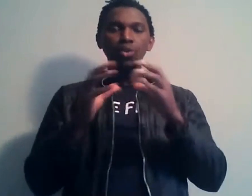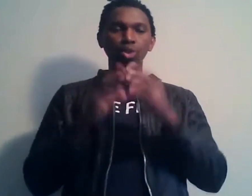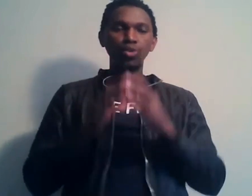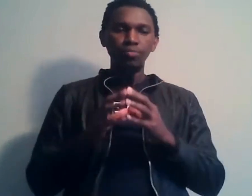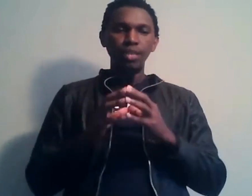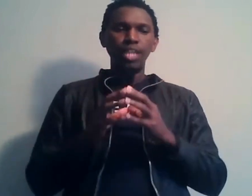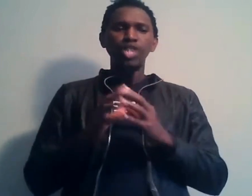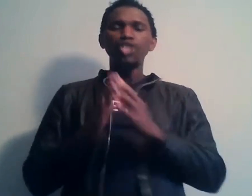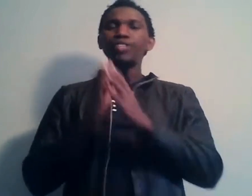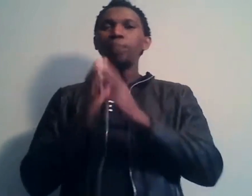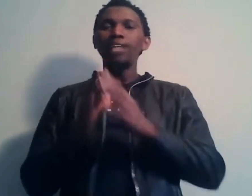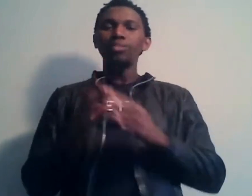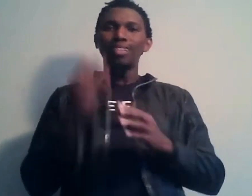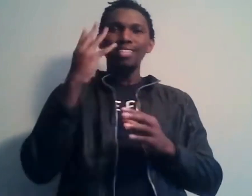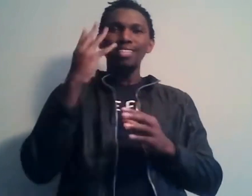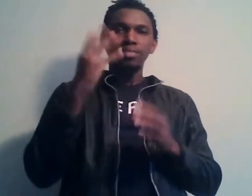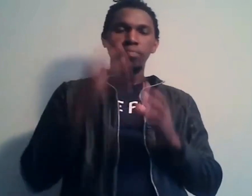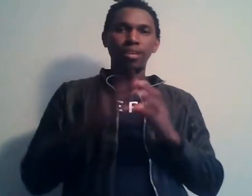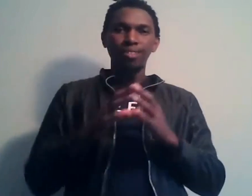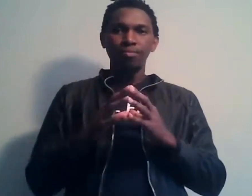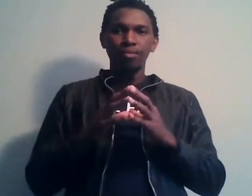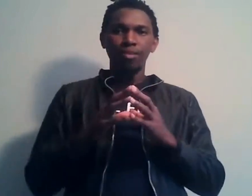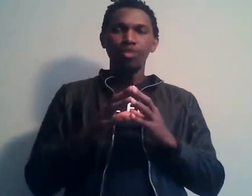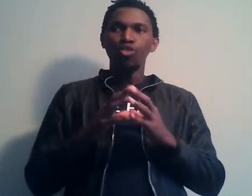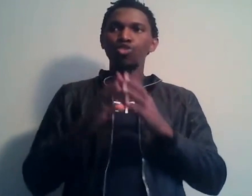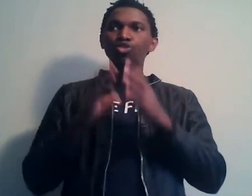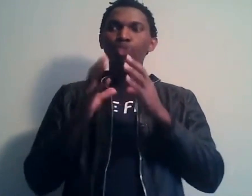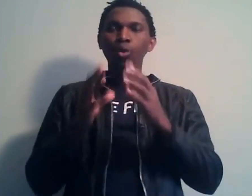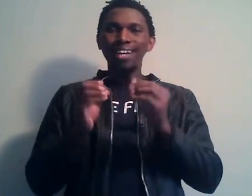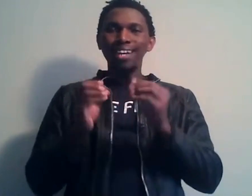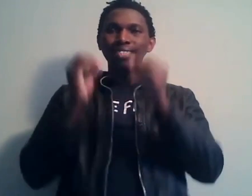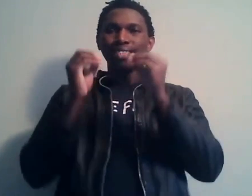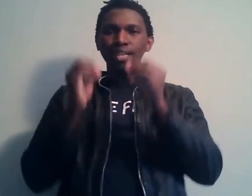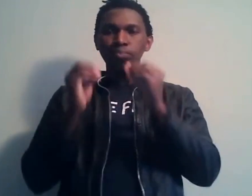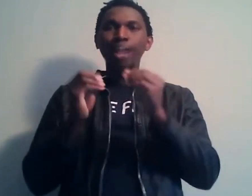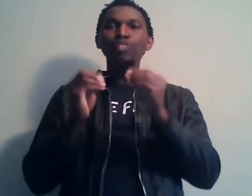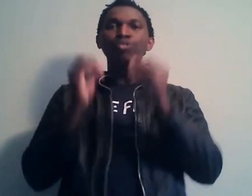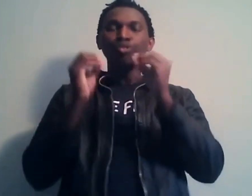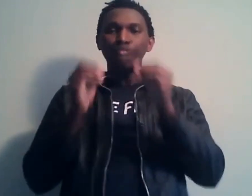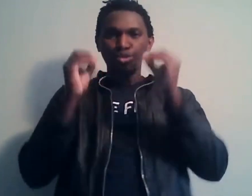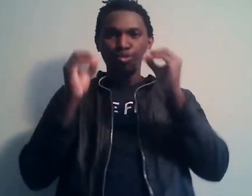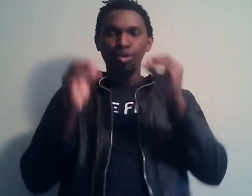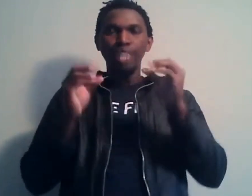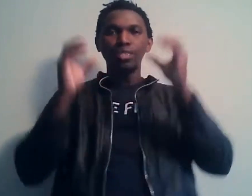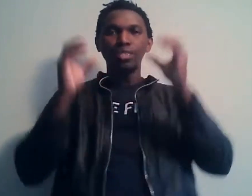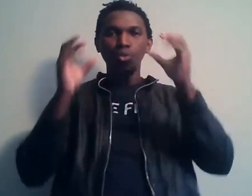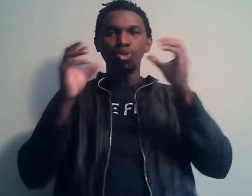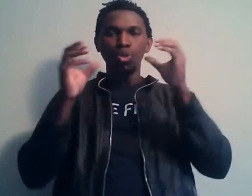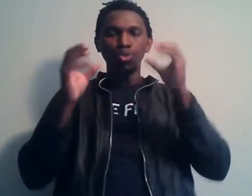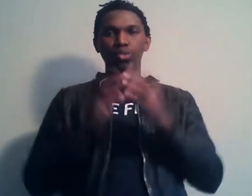aujourd'hui, je vais te parler de quatre aspects dont la diaspora devrait se focaliser aujourd'hui.